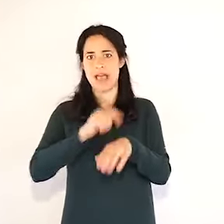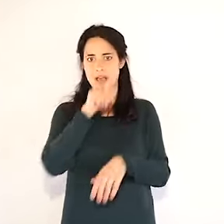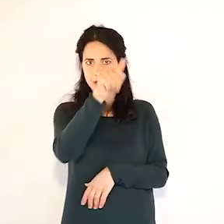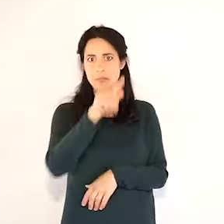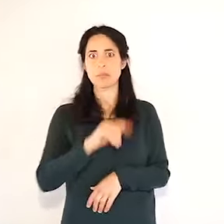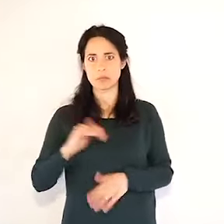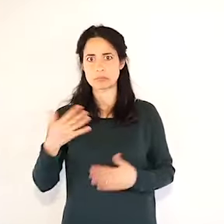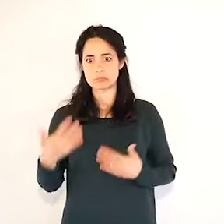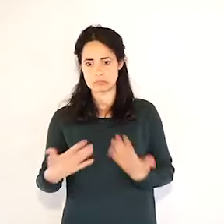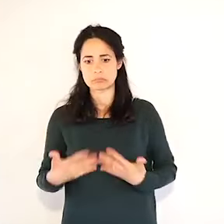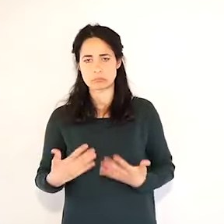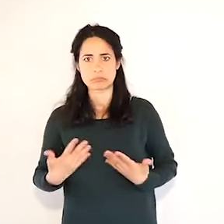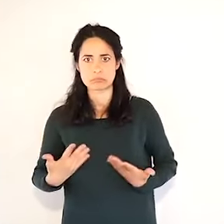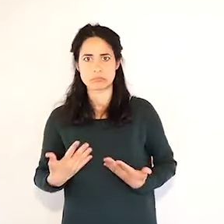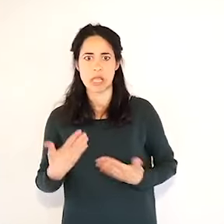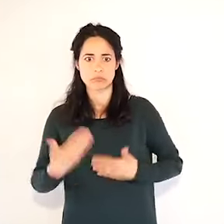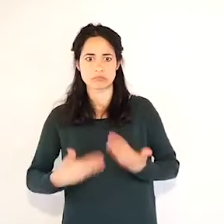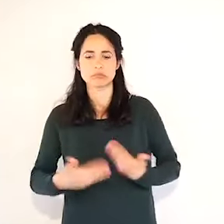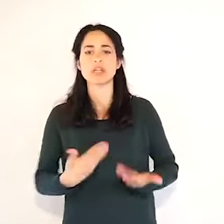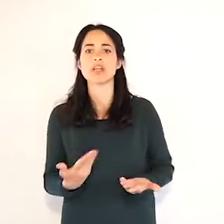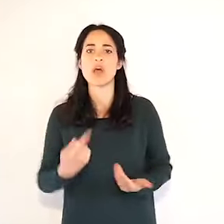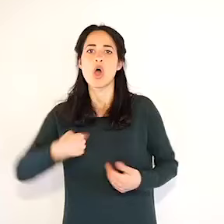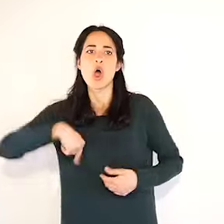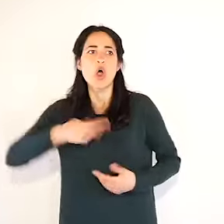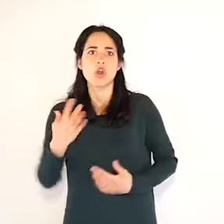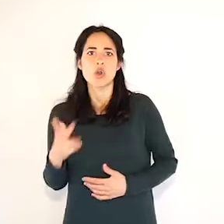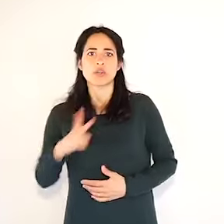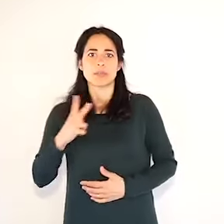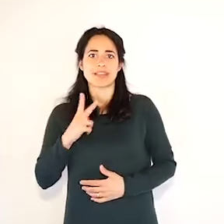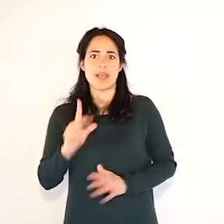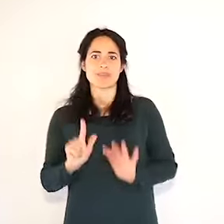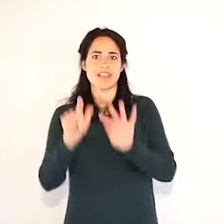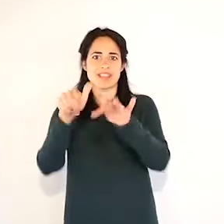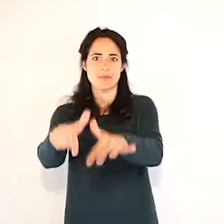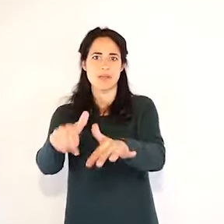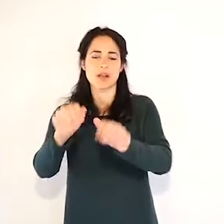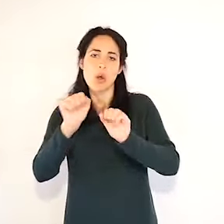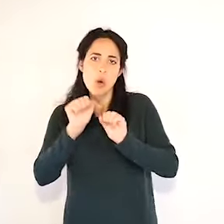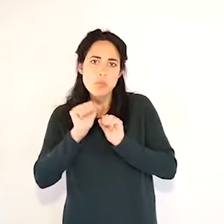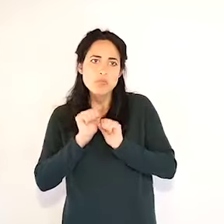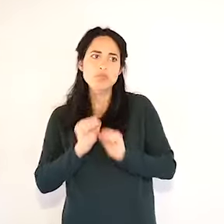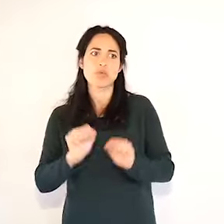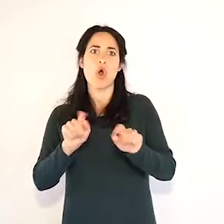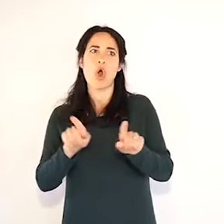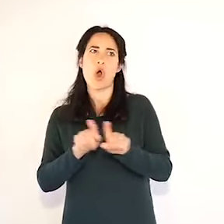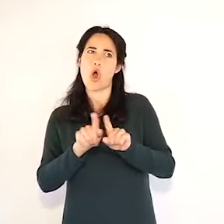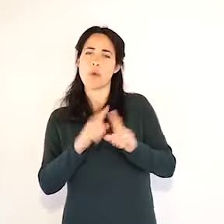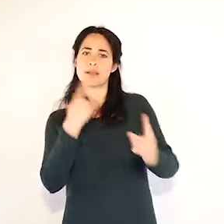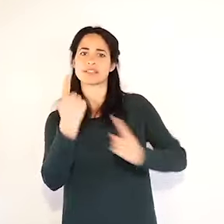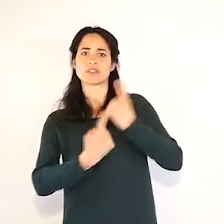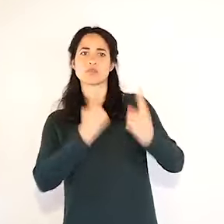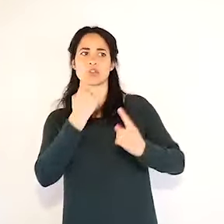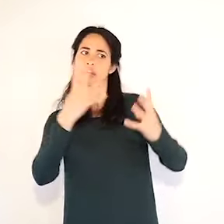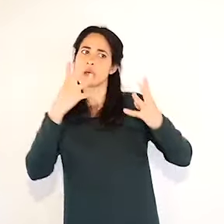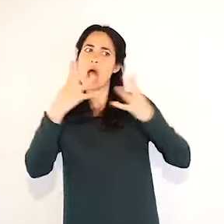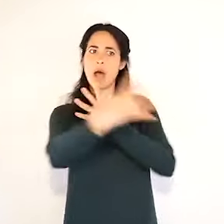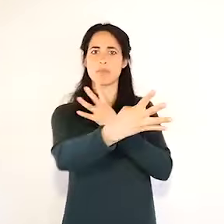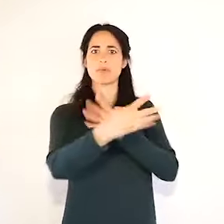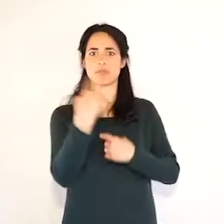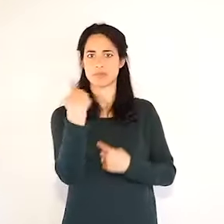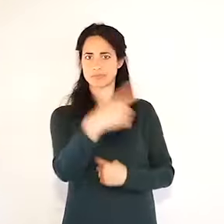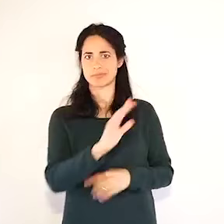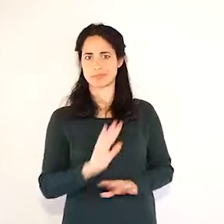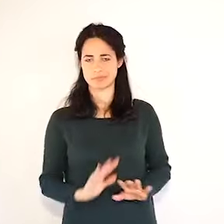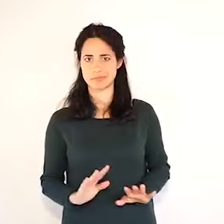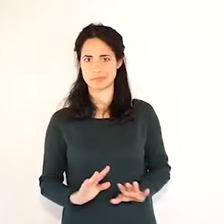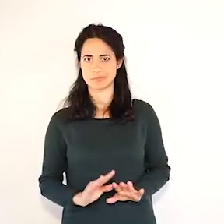settimana prossima di avere già un quadro molto approfondito relativamente alla situazione dei dipendenti. Sapete che